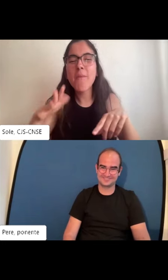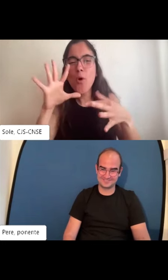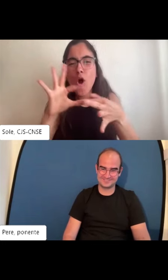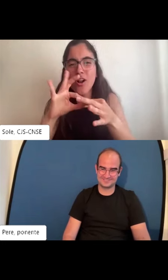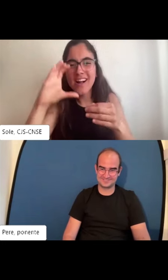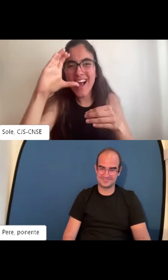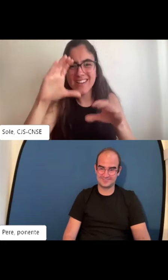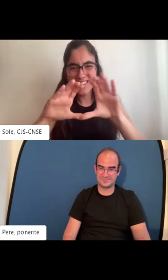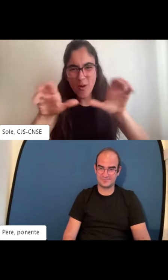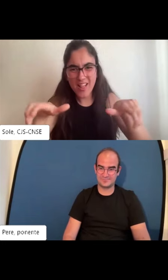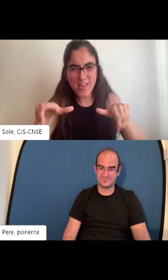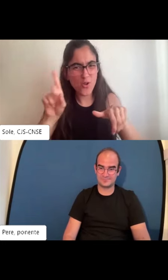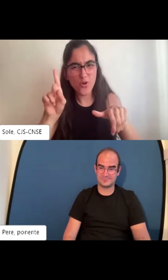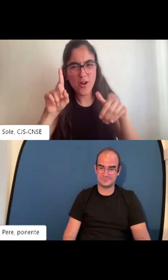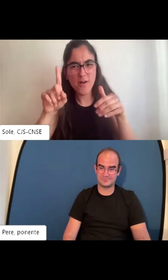memoria